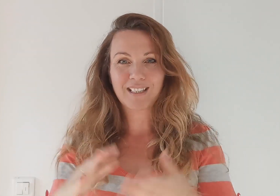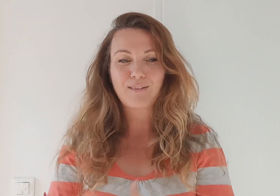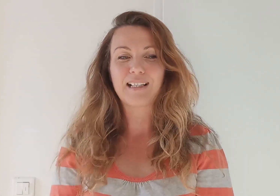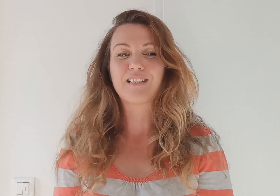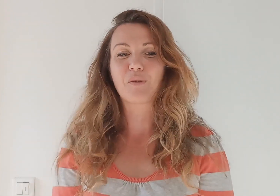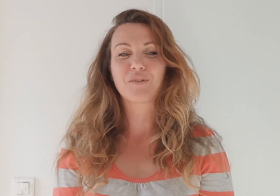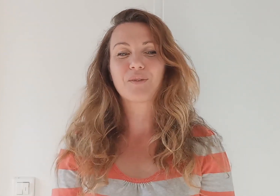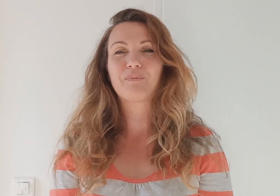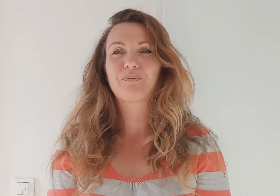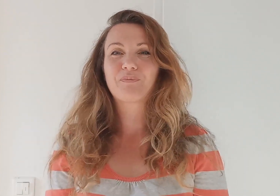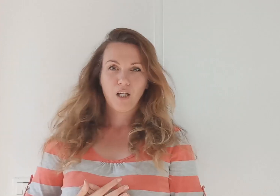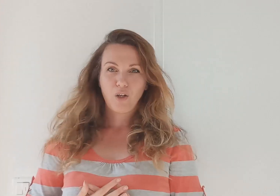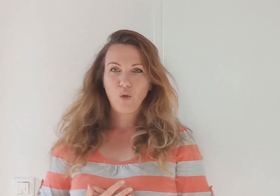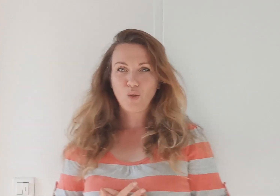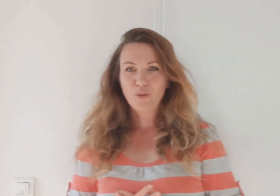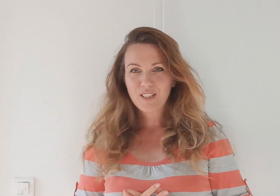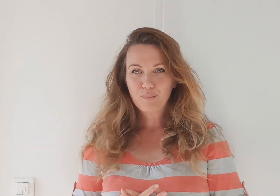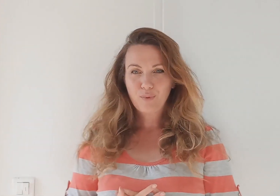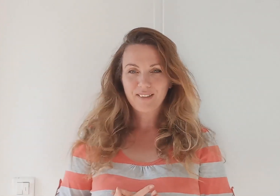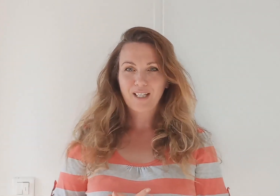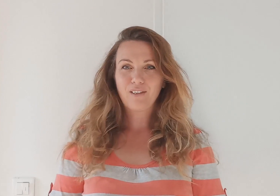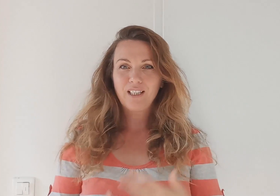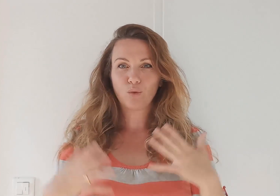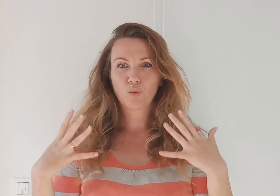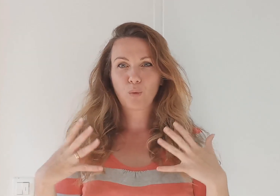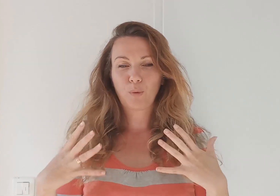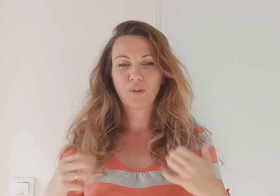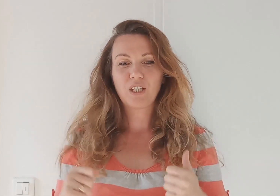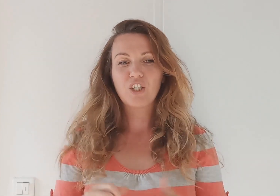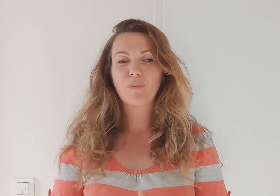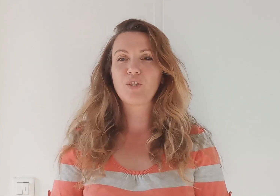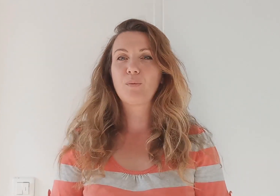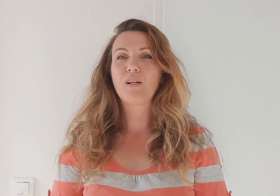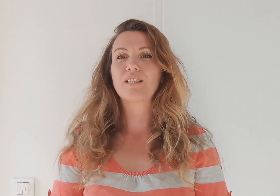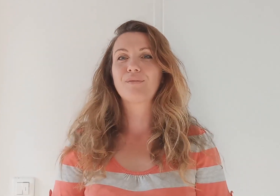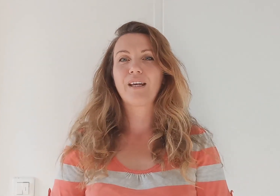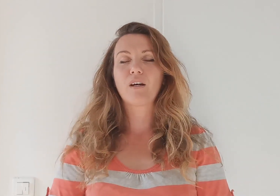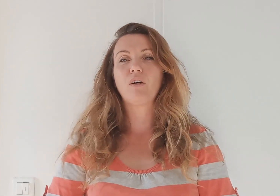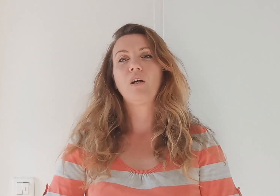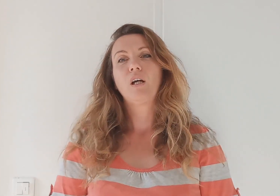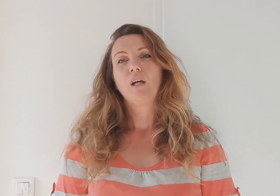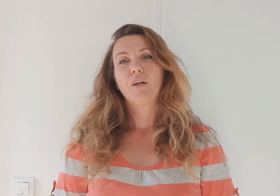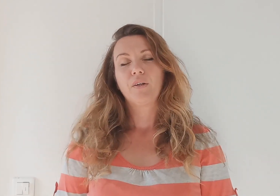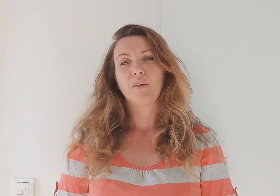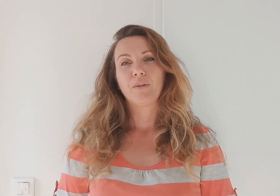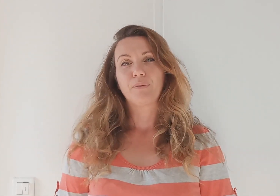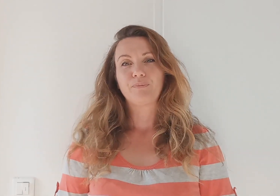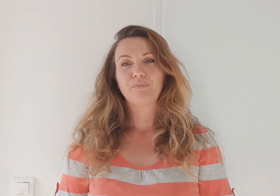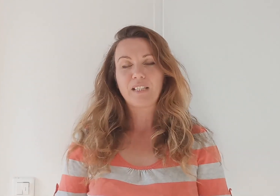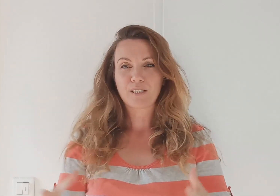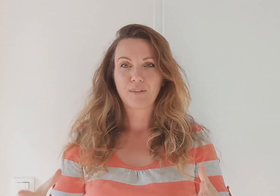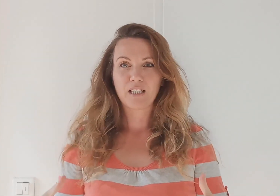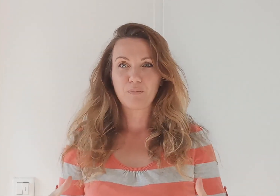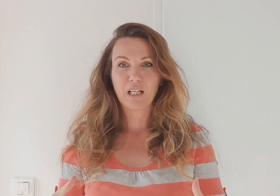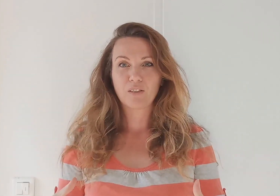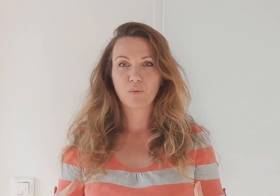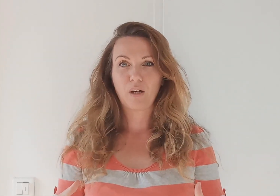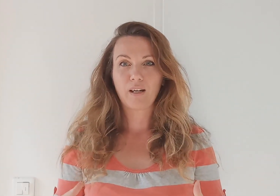à travers l'essence. Le deuxième point à travailler, donc toujours pour protéger un petit peu la sphère respiratoire,